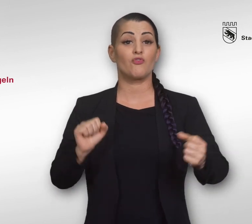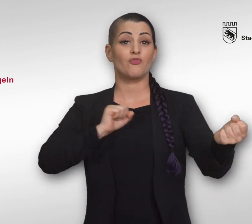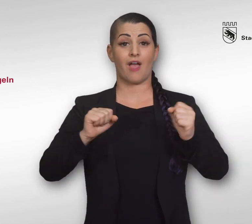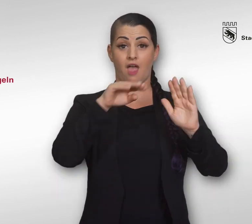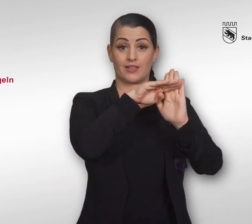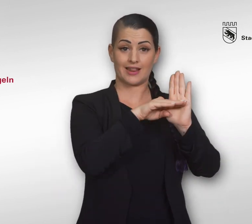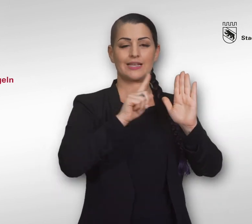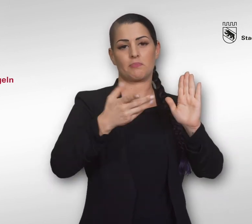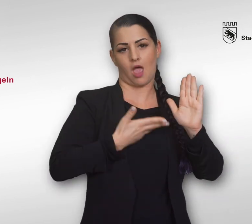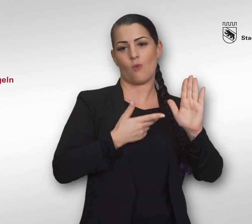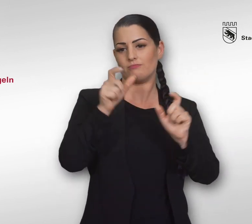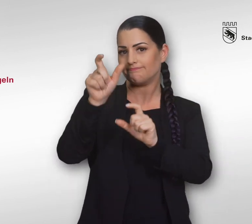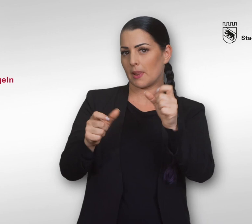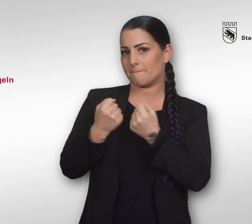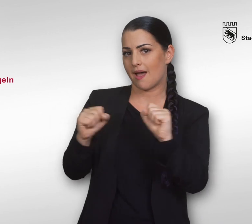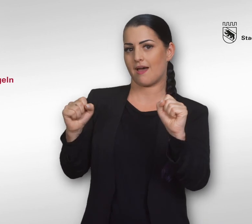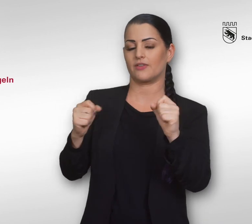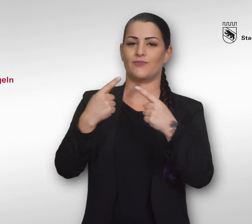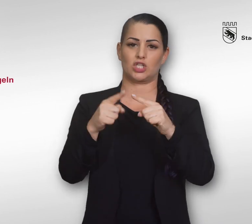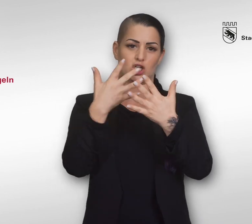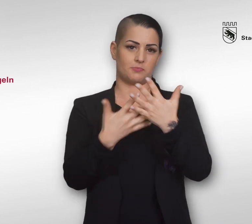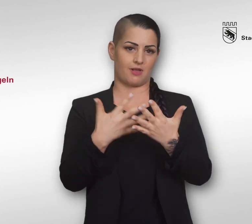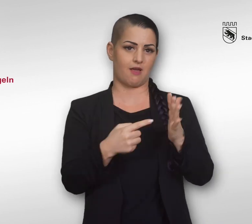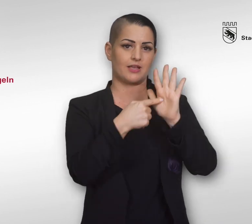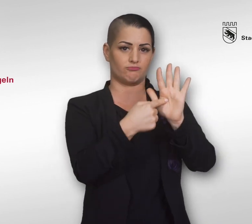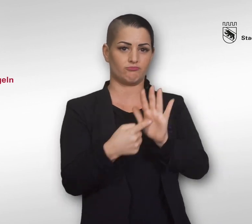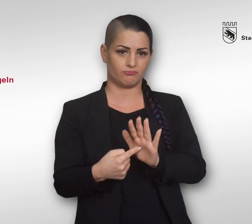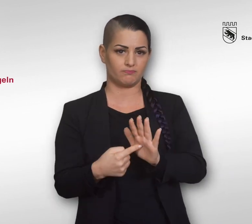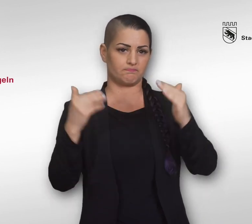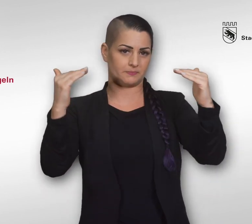Die Verhaltensregeln gibt es auch für fremdsprachige Badegäste in verschiedenen Sprachen.